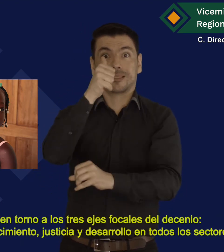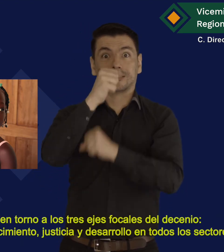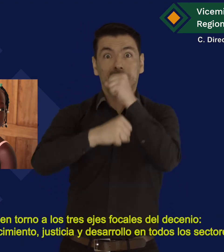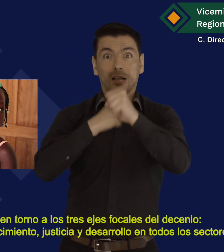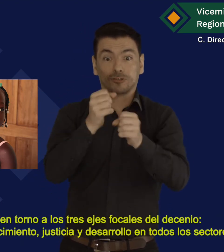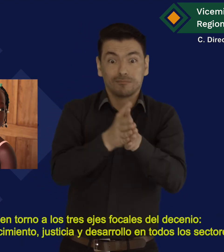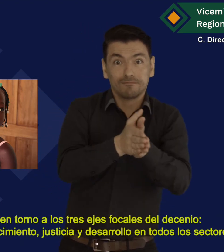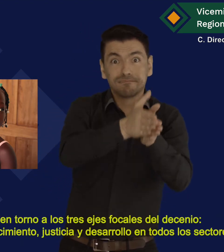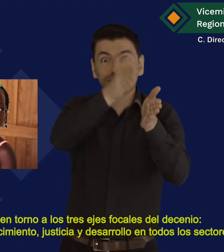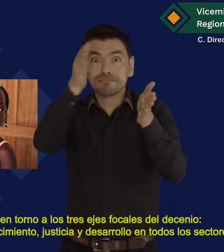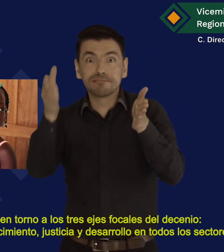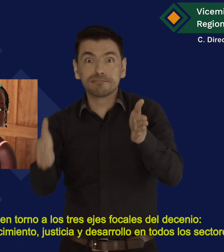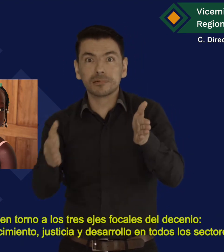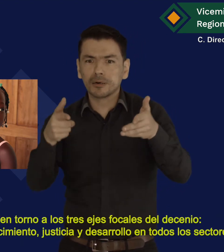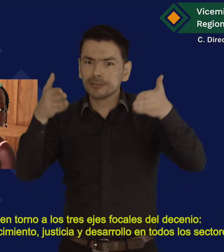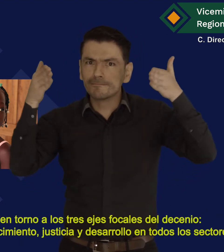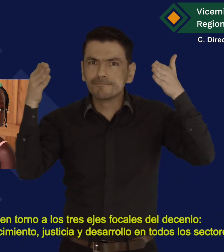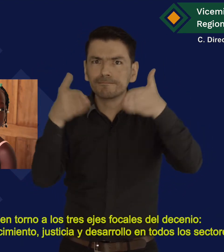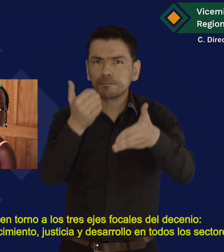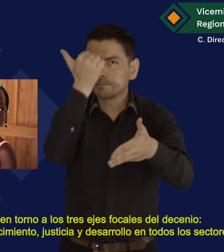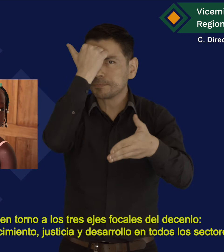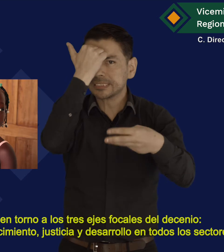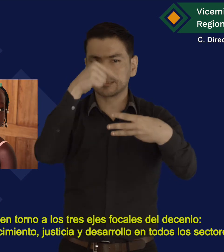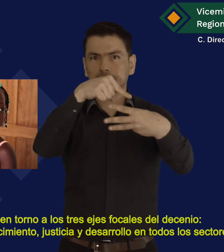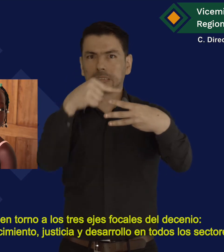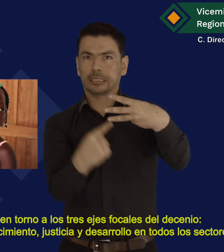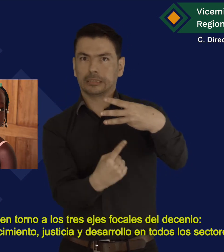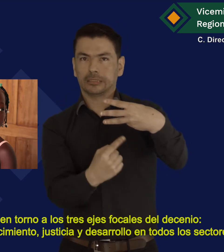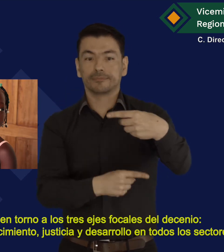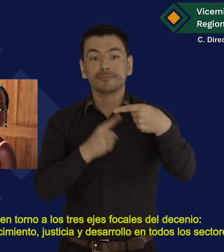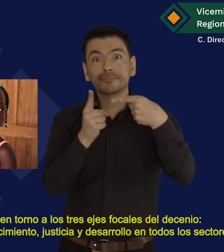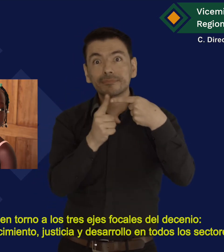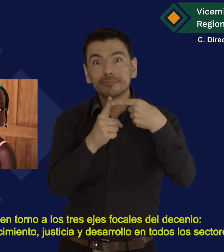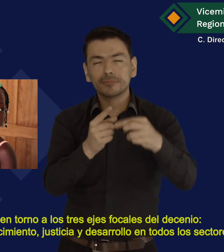En torno a los tres ejes focales del diseño